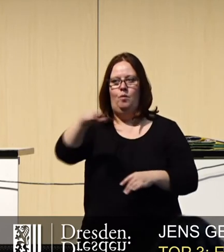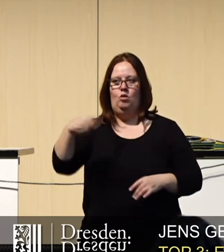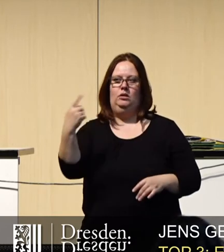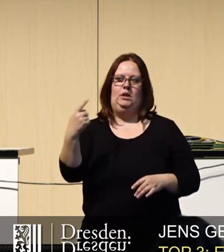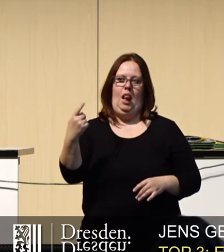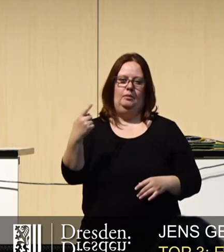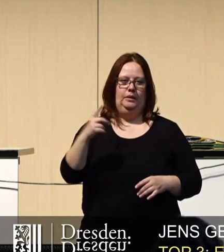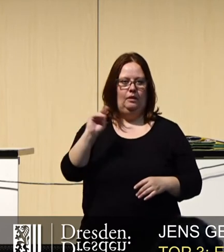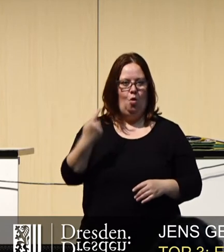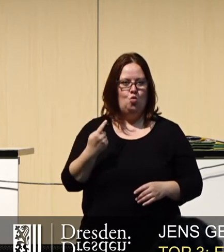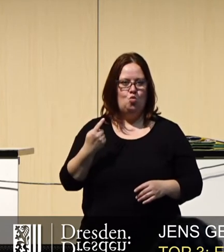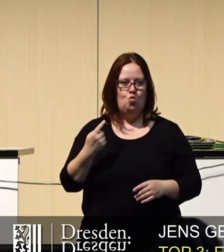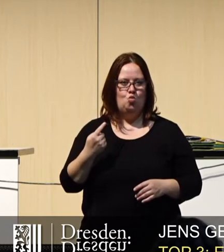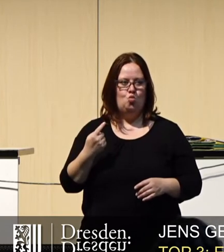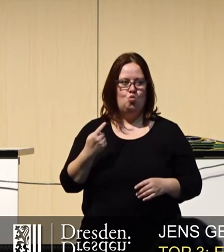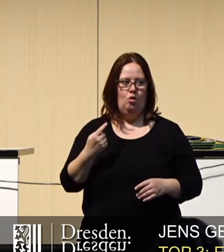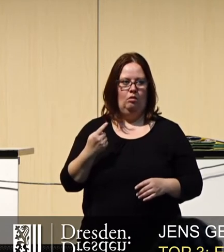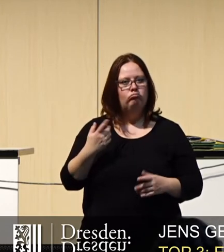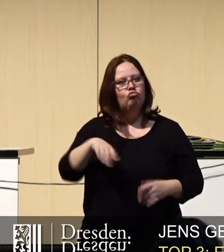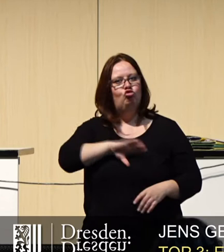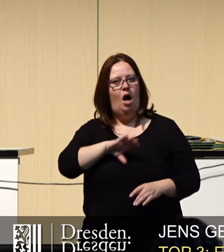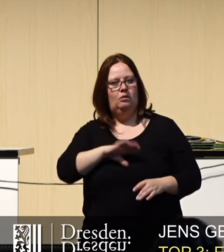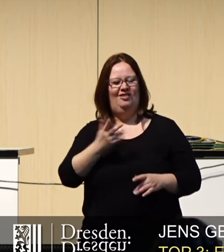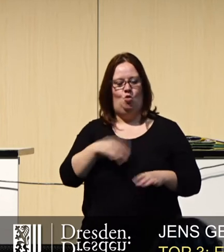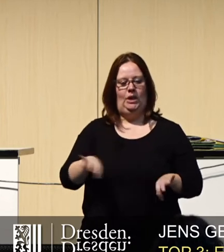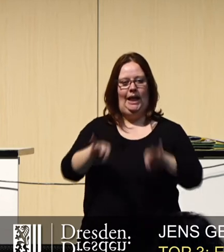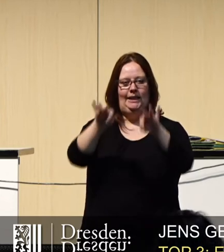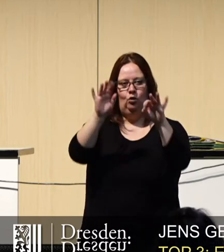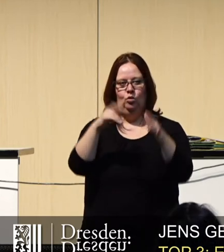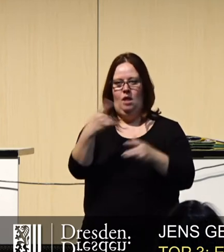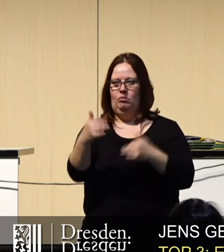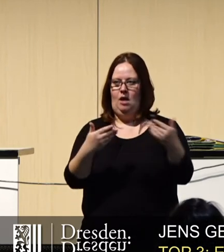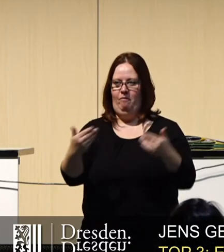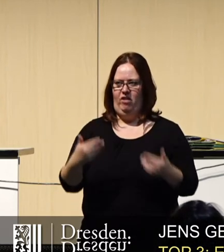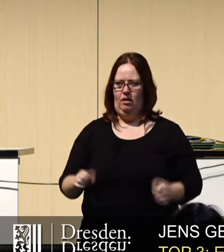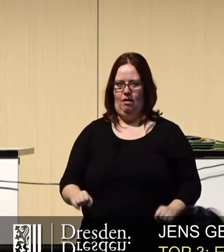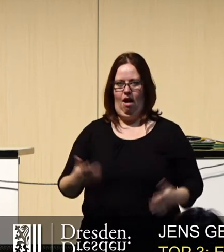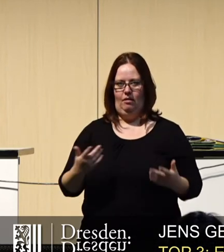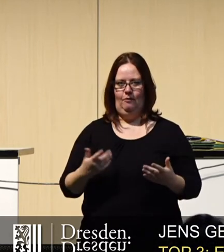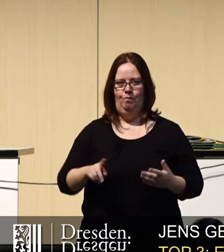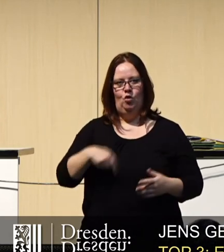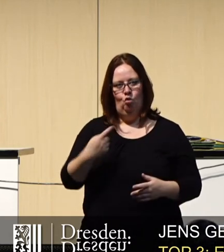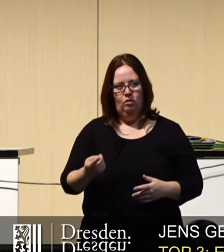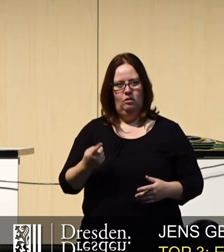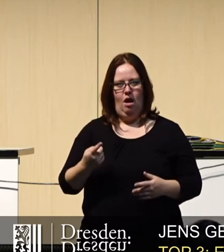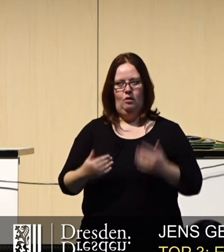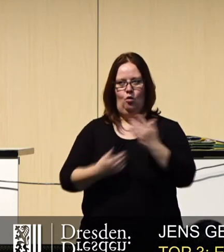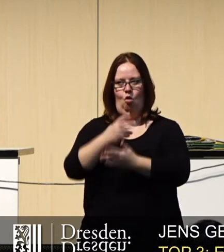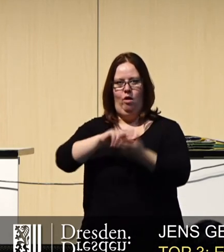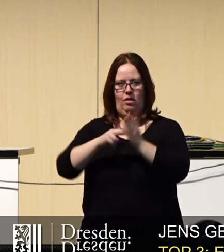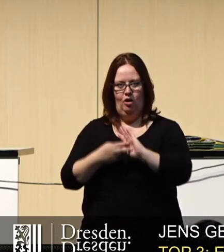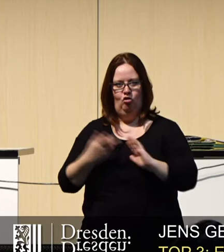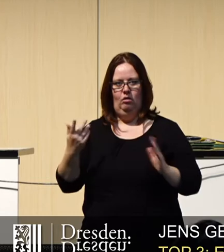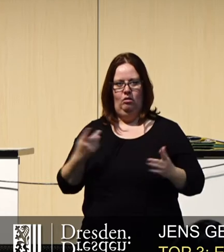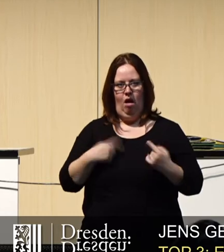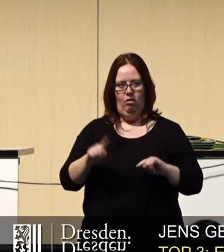die Chancen und Risiken abwägen kann und vielleicht dann dieser neuen Technologie